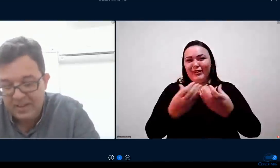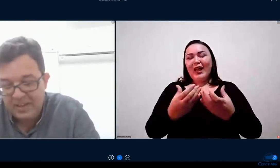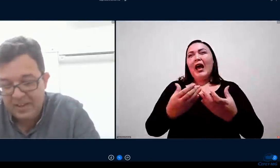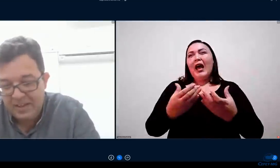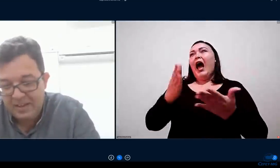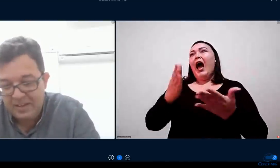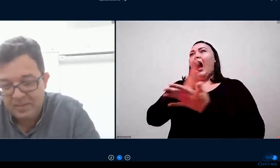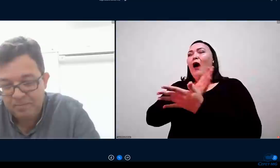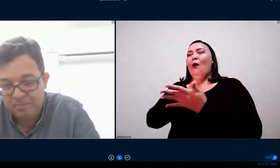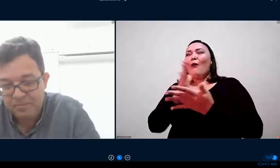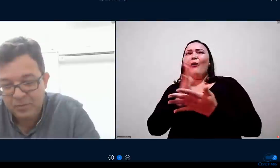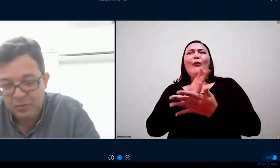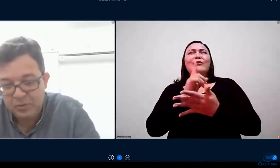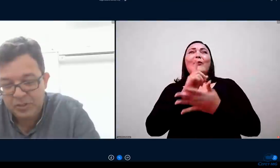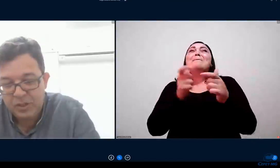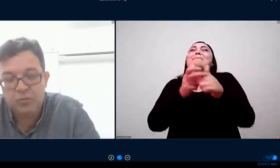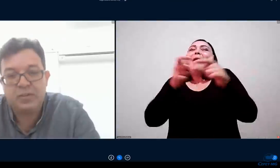alguns